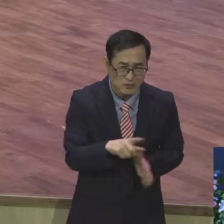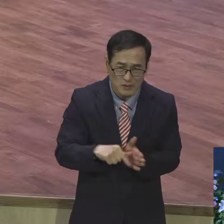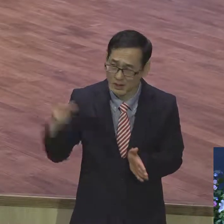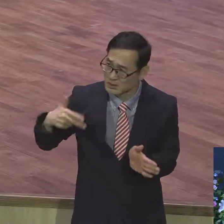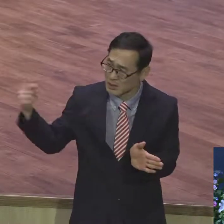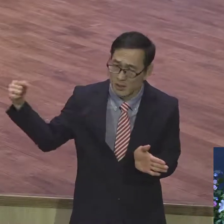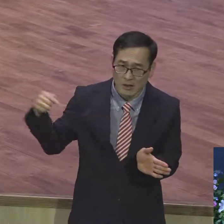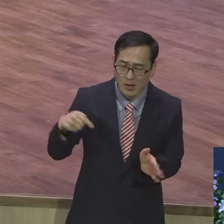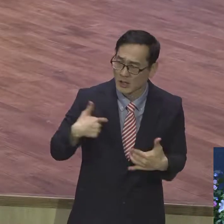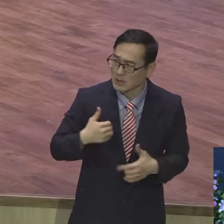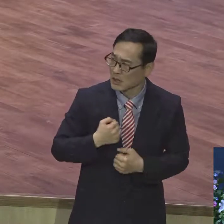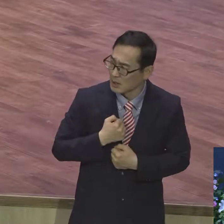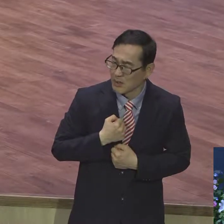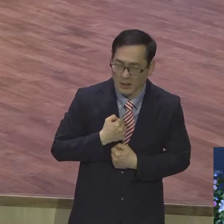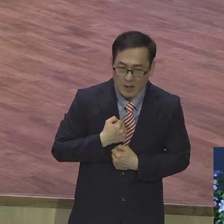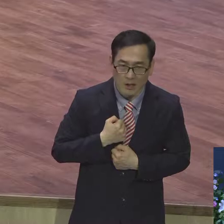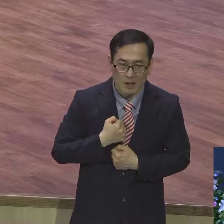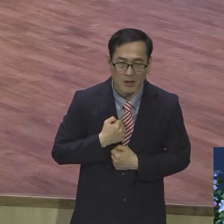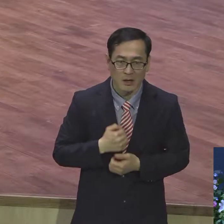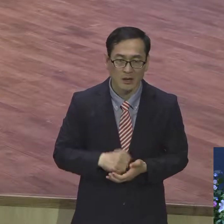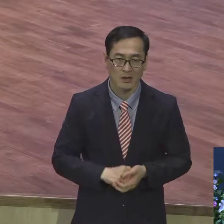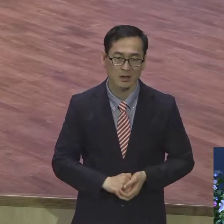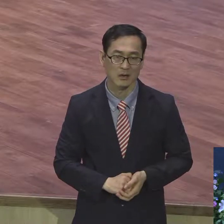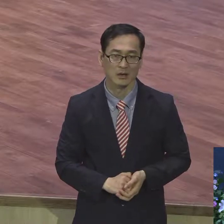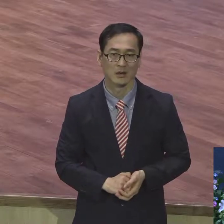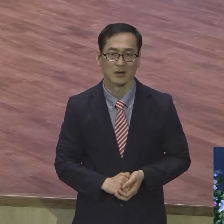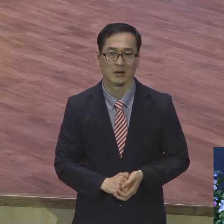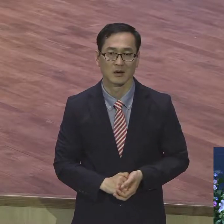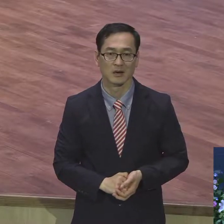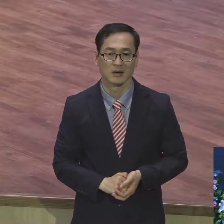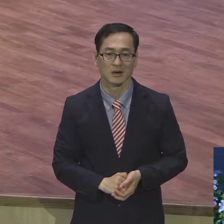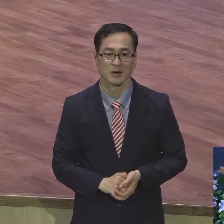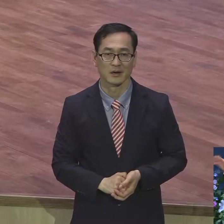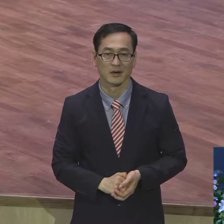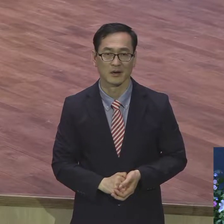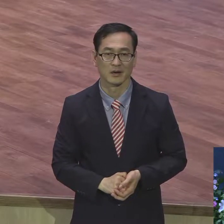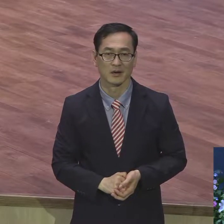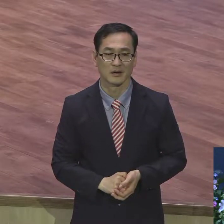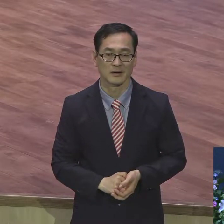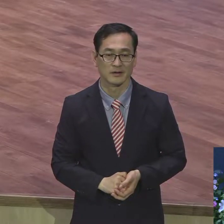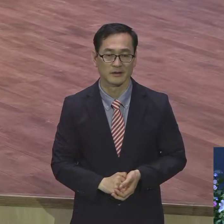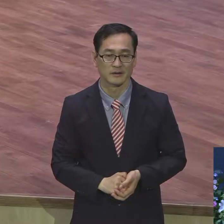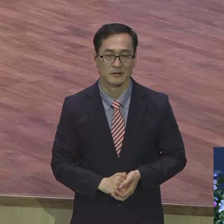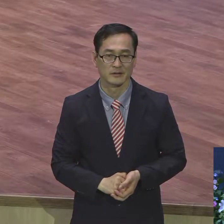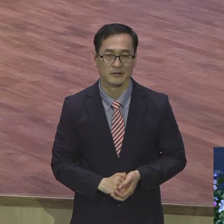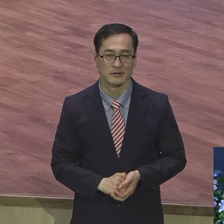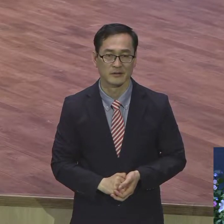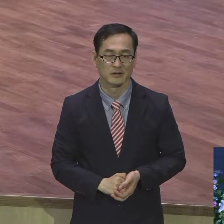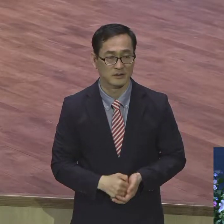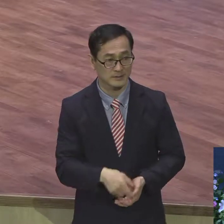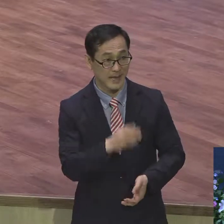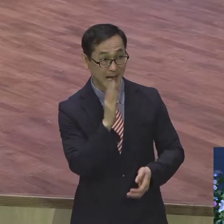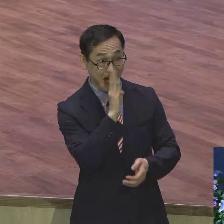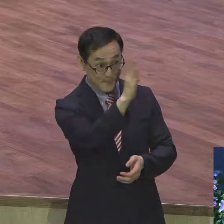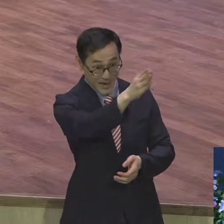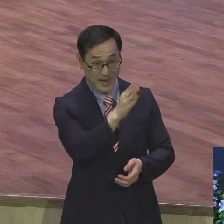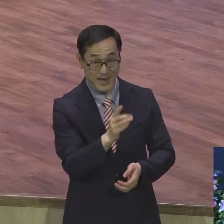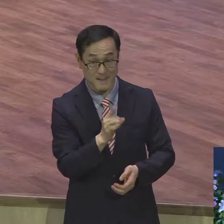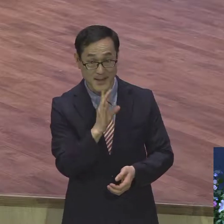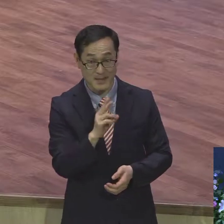형들이 그러더라도 야 밑에 쳐다보지마 위로만 쳐다보고 그냥 걸어 딱 이만 쳐다봐 밑에 보면 겁이 나다